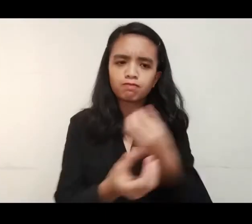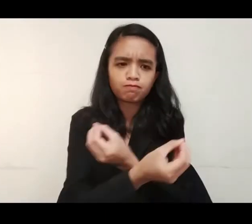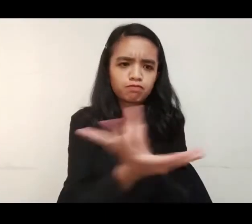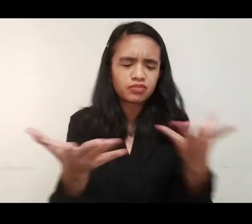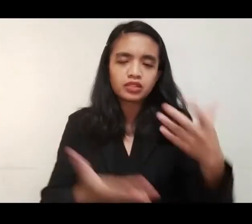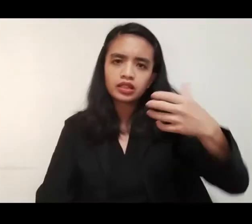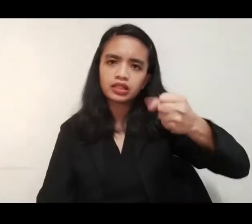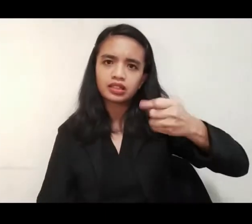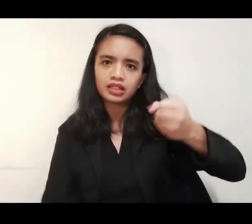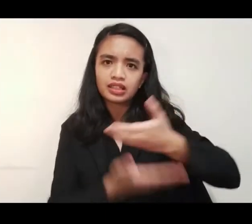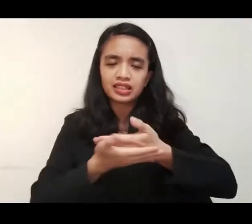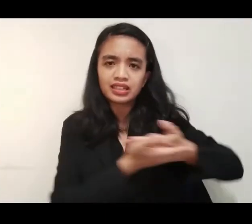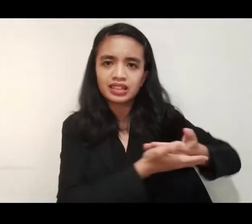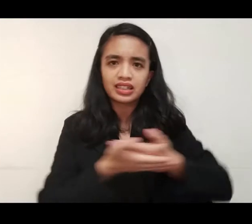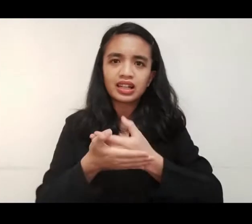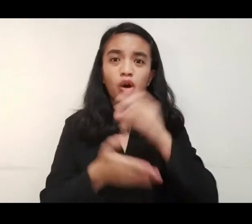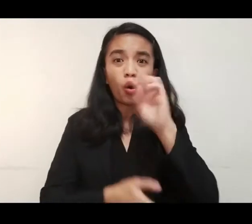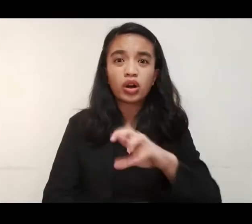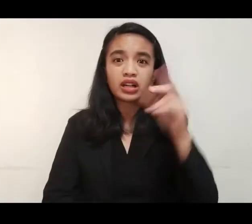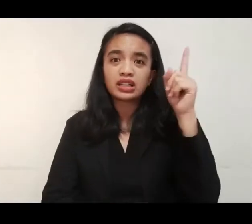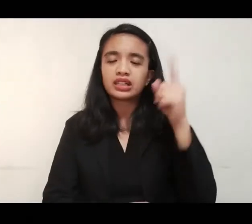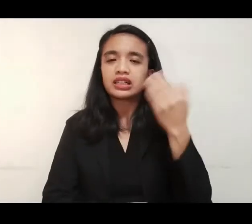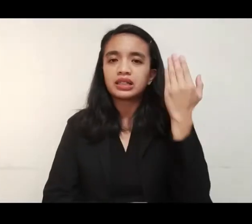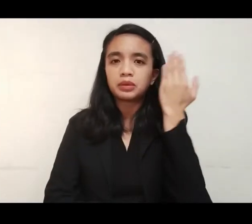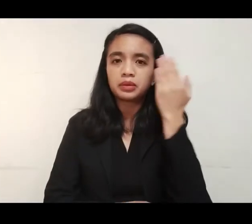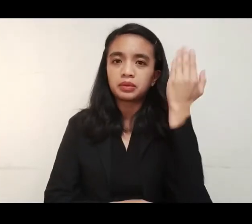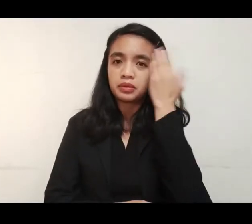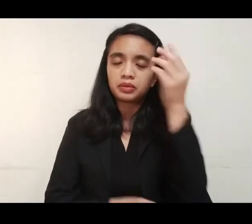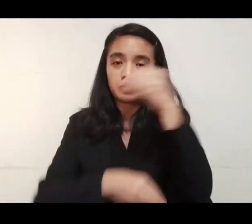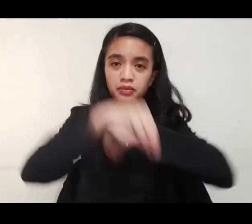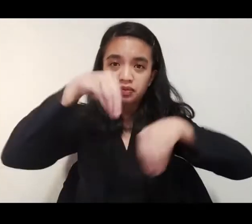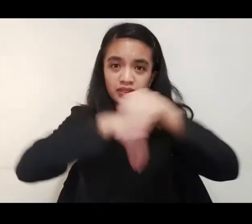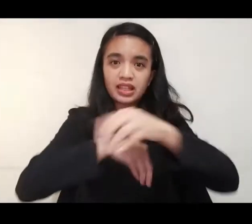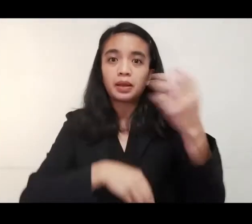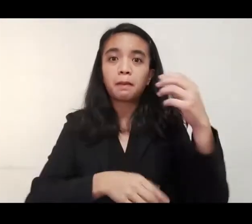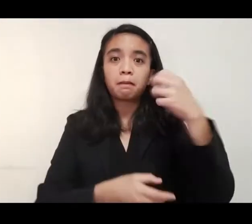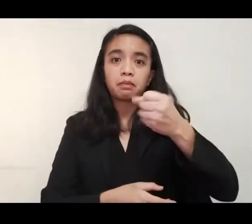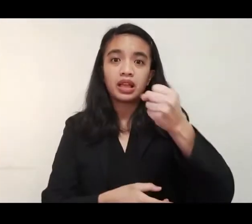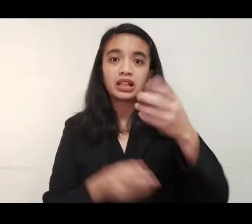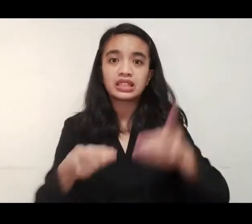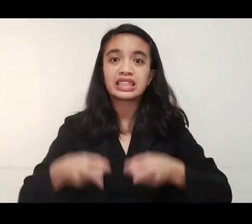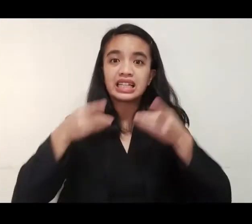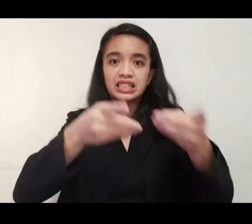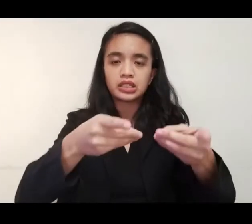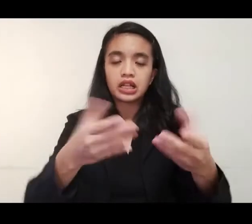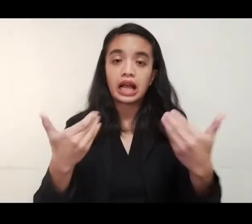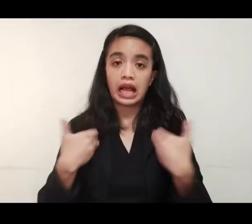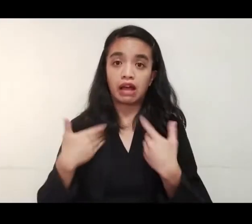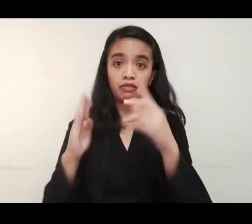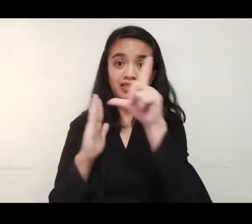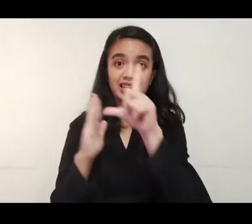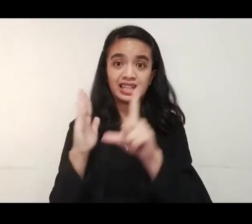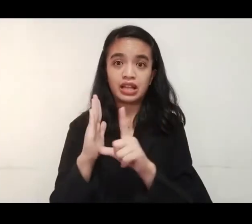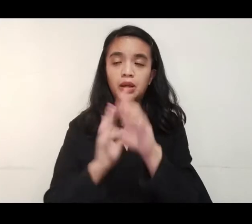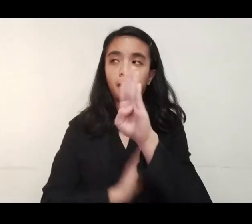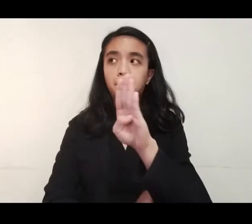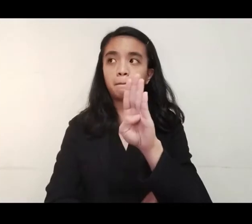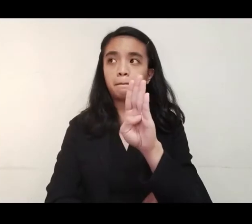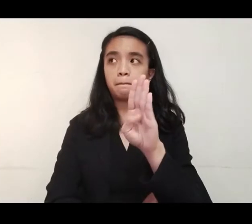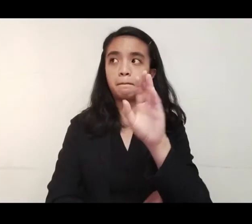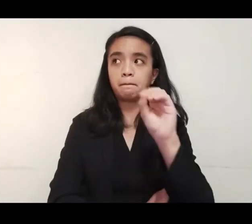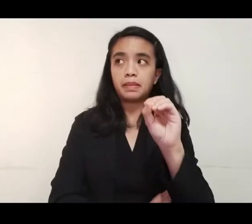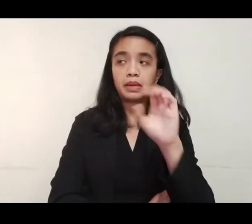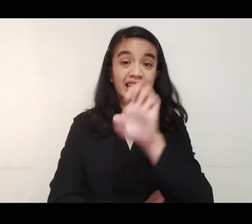pamamahagi ng infant formula o artificial milk bilang donasyon o relief good. Meron po kasi tayong batas, yung EO51 po,